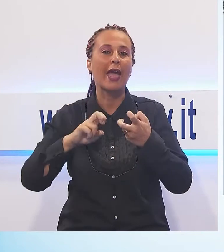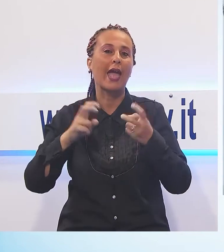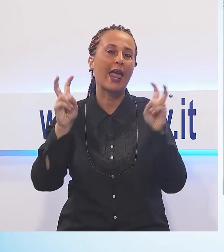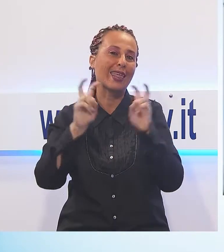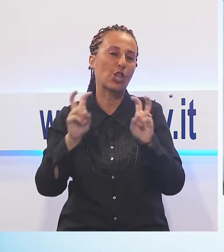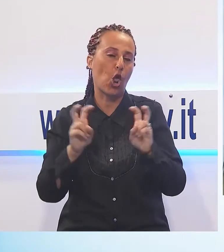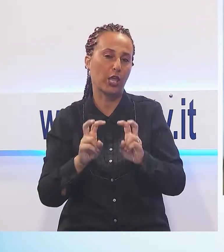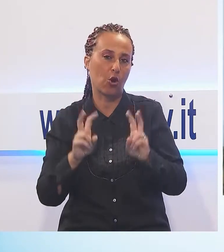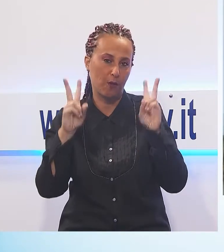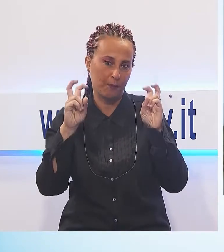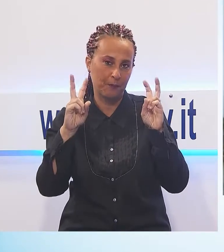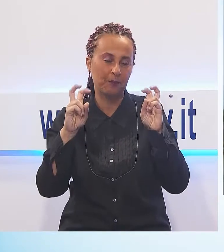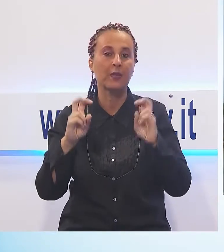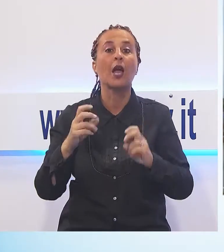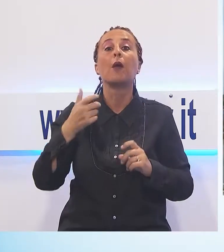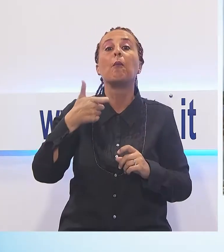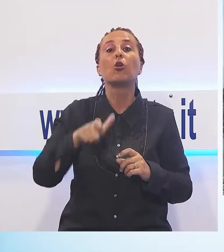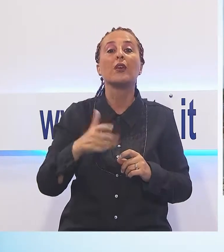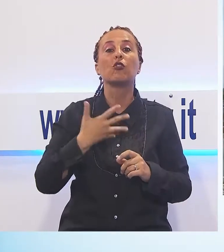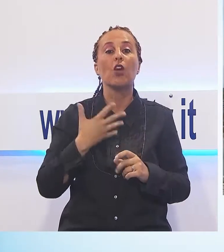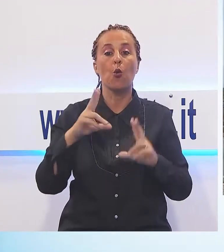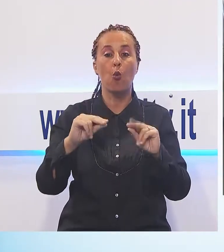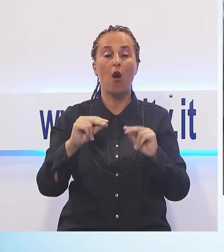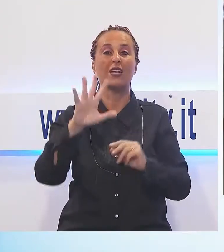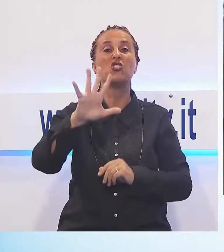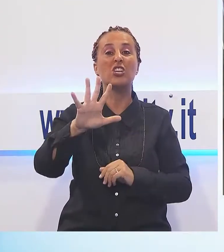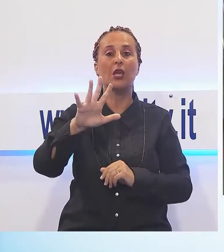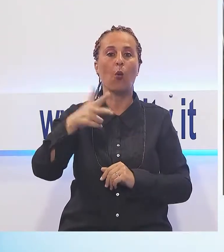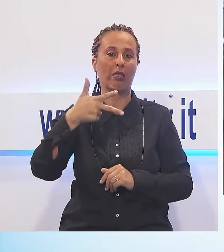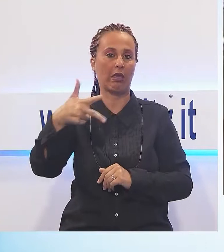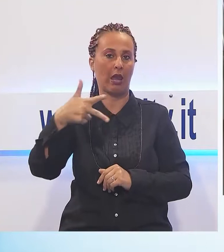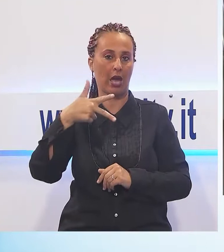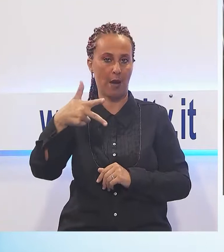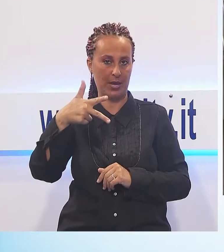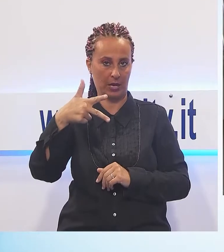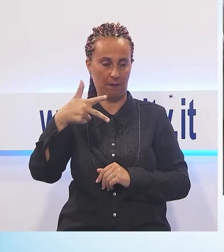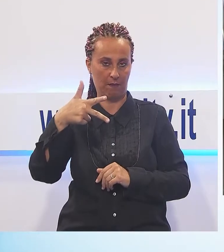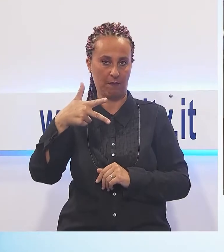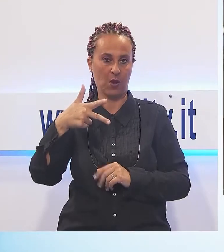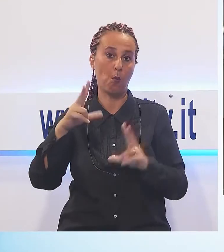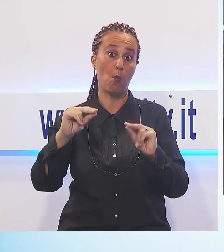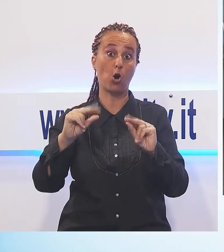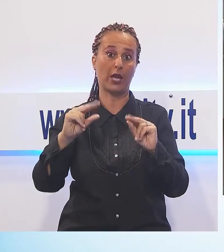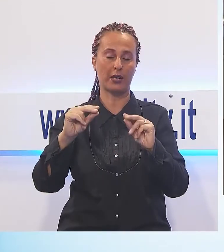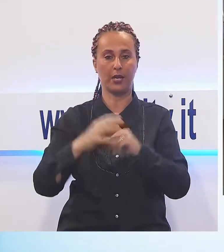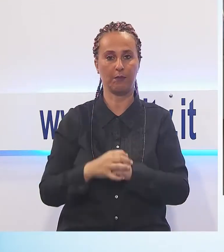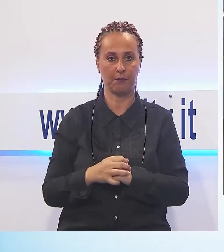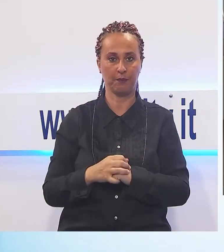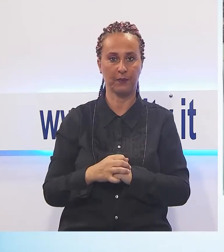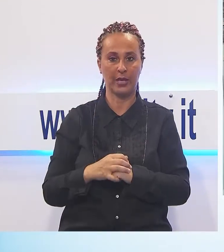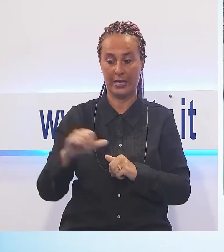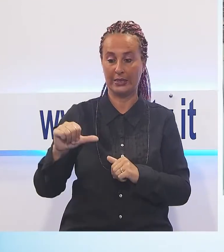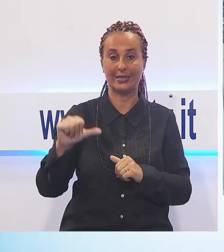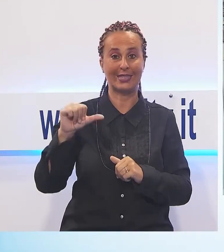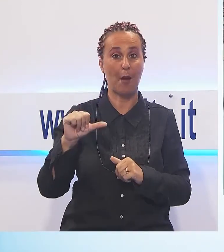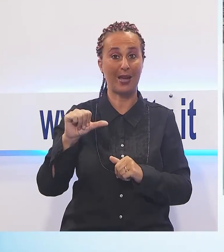grazie all'arrivo di ulteriori 5 telecamere di ultima generazione. La novità è stata presentata sabato mattina al comando della Polizia Municipale,